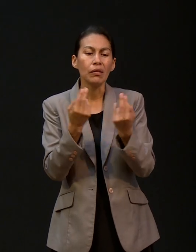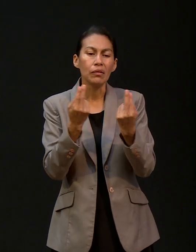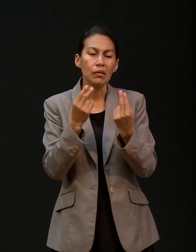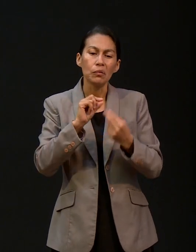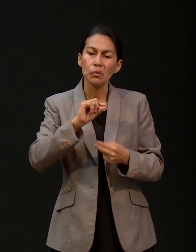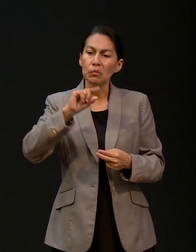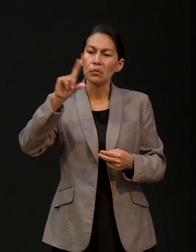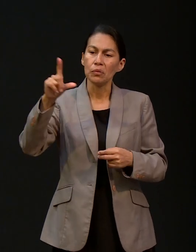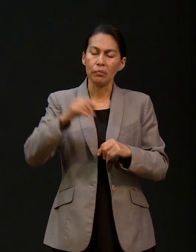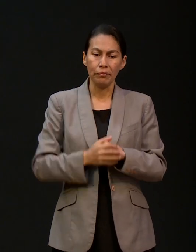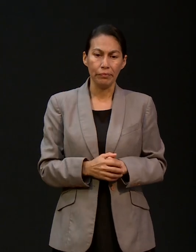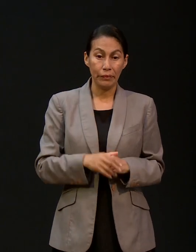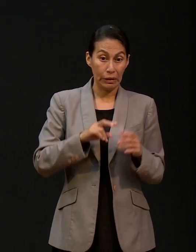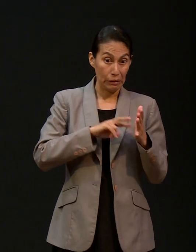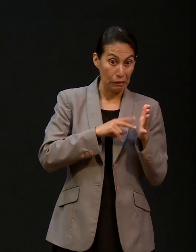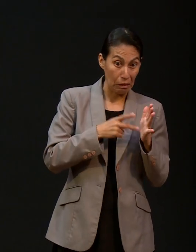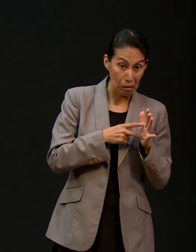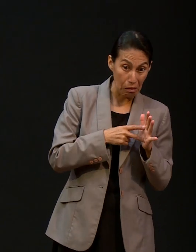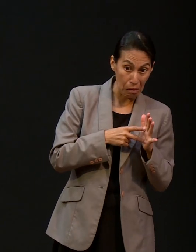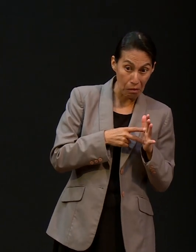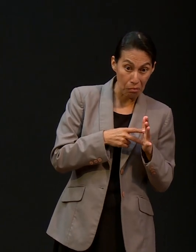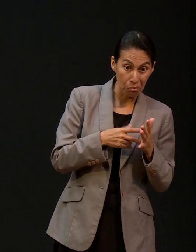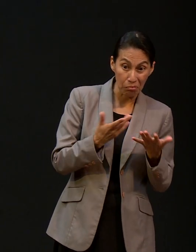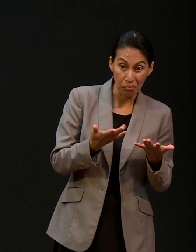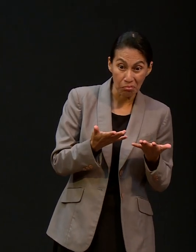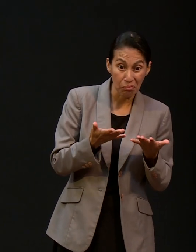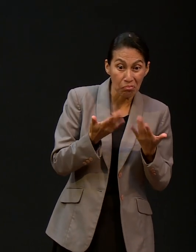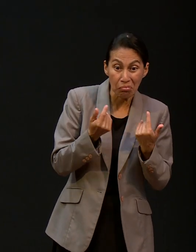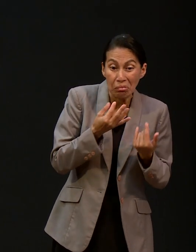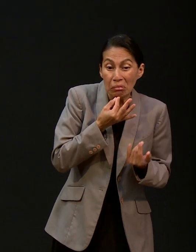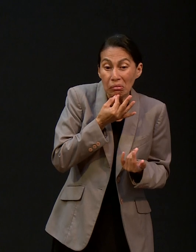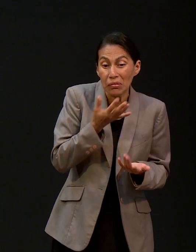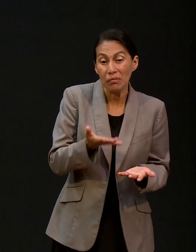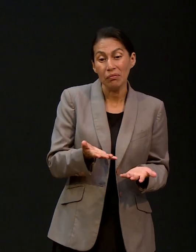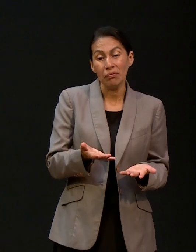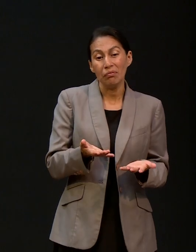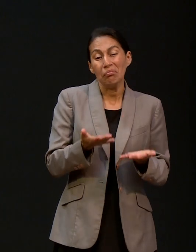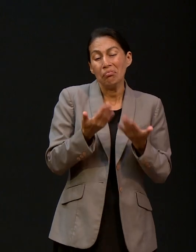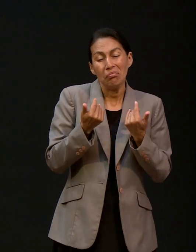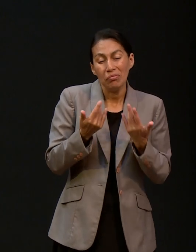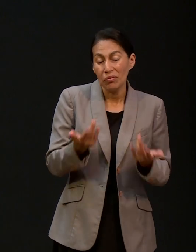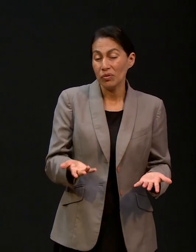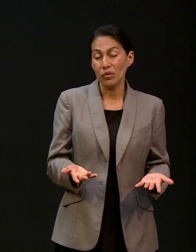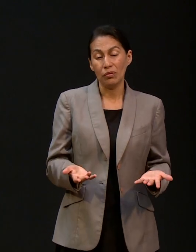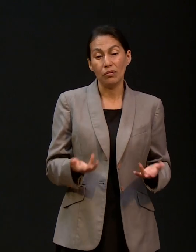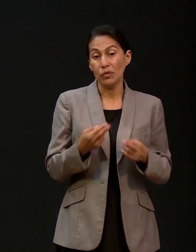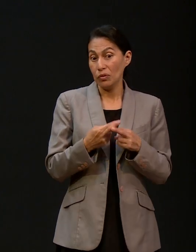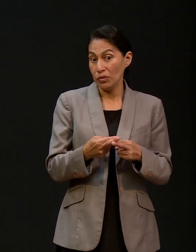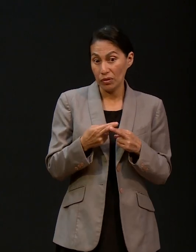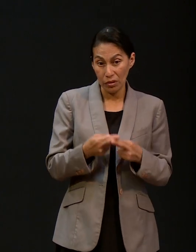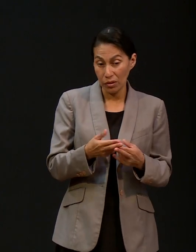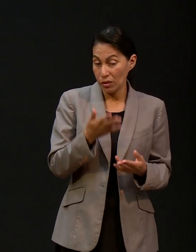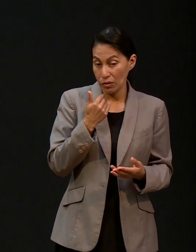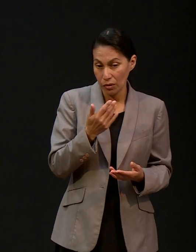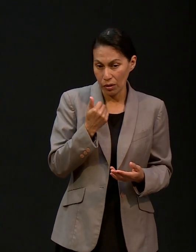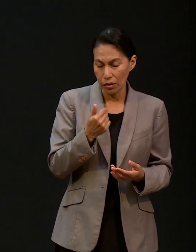Y en la ingeniería, me dijo, hace falta ingenieros para la iglesia. Amén. Y entonces me quedé